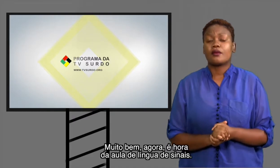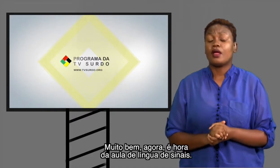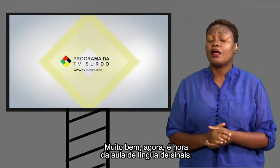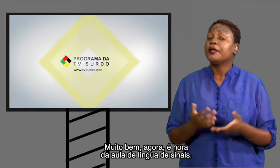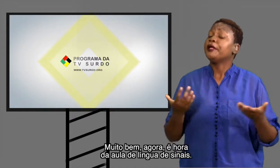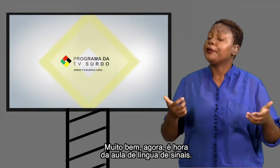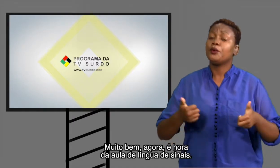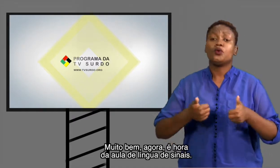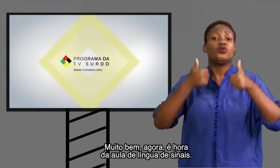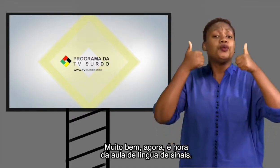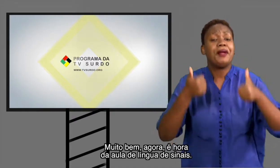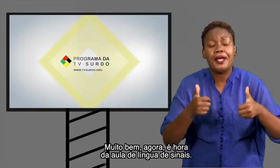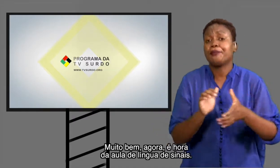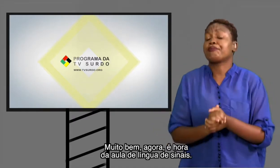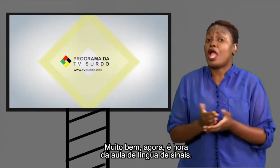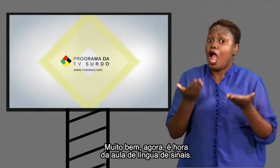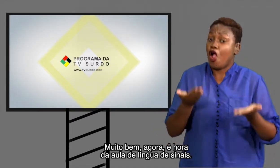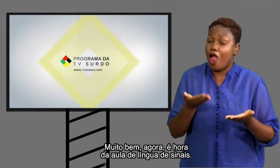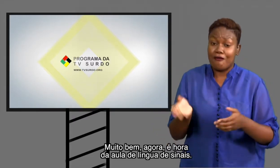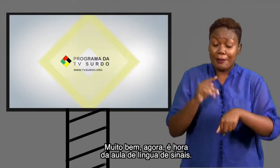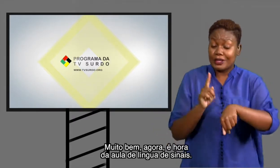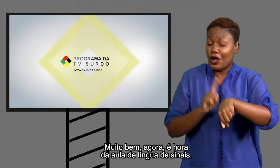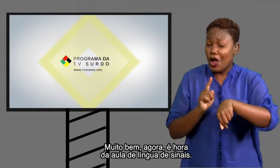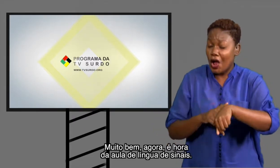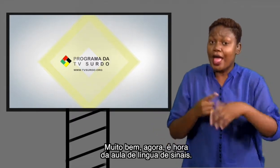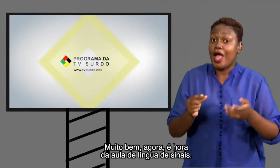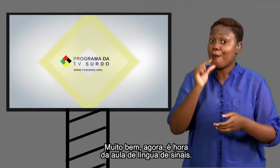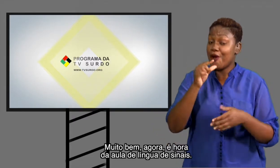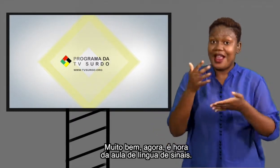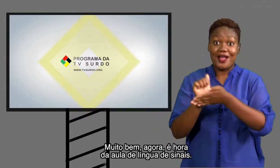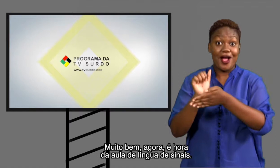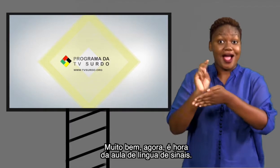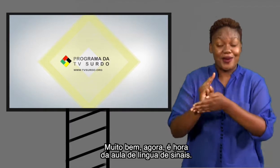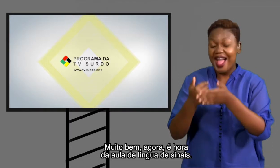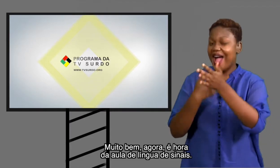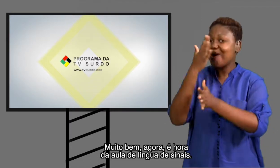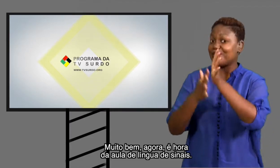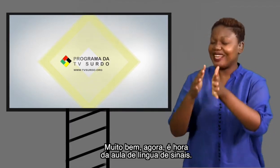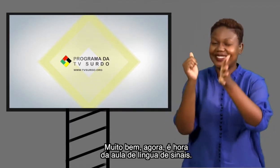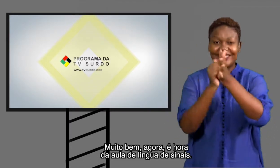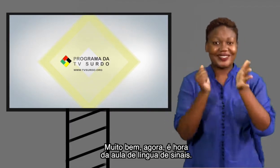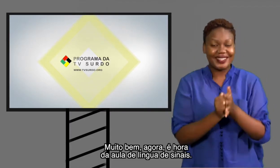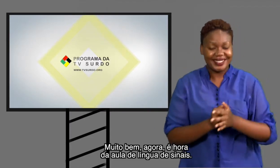Muito bem, muito bem, agora, é a hora, da aula, do Língua de Sinais.